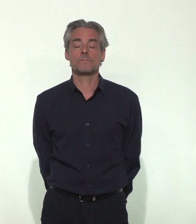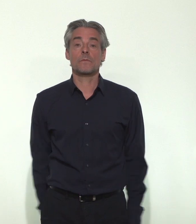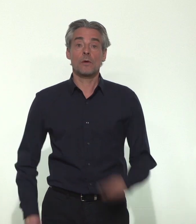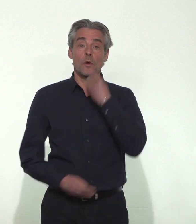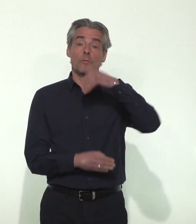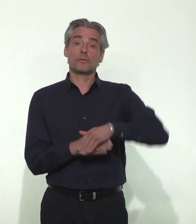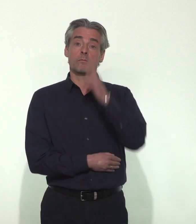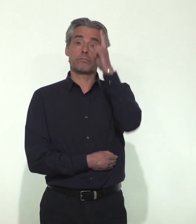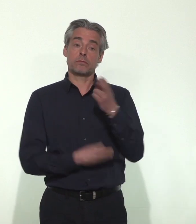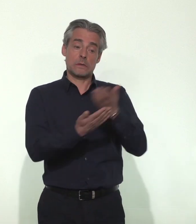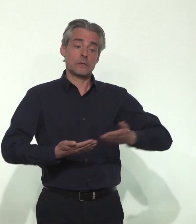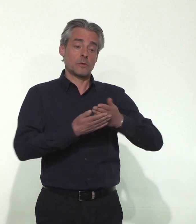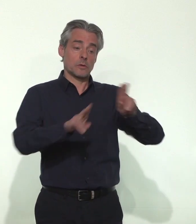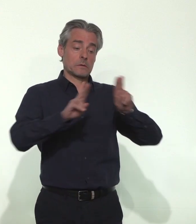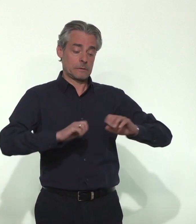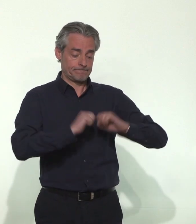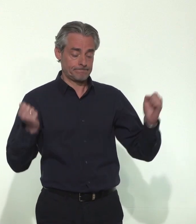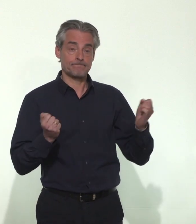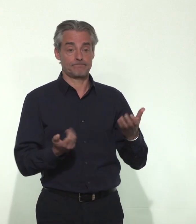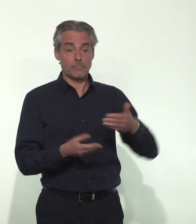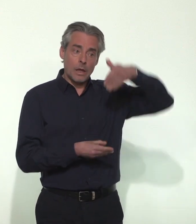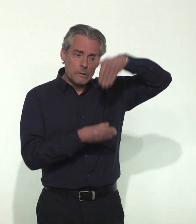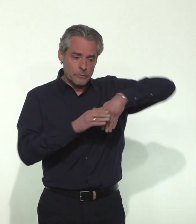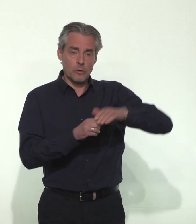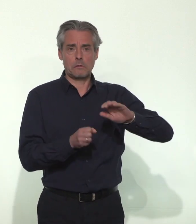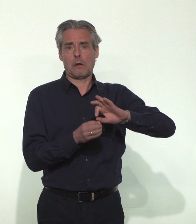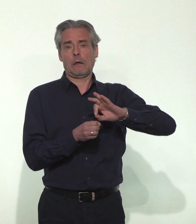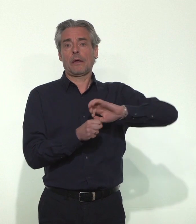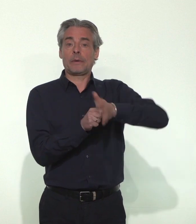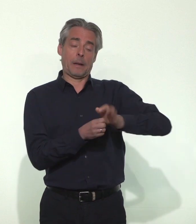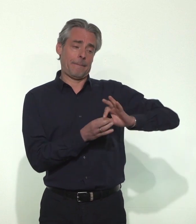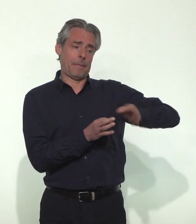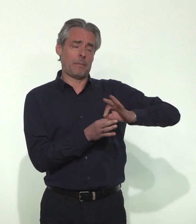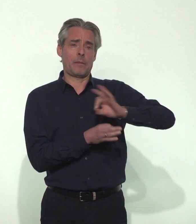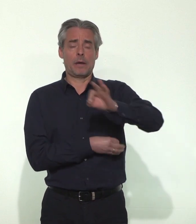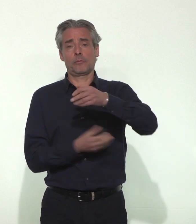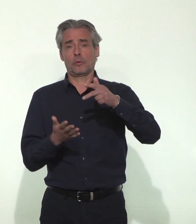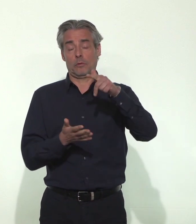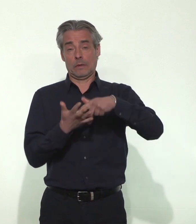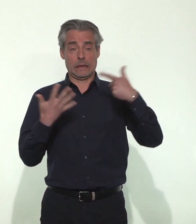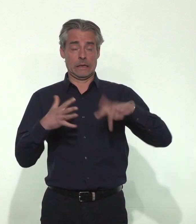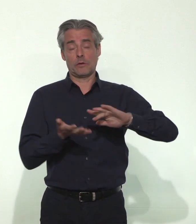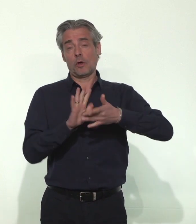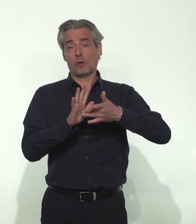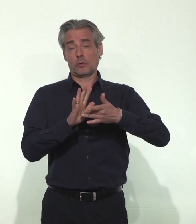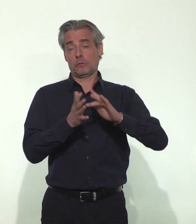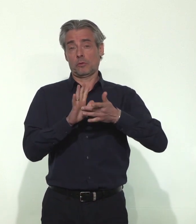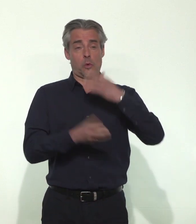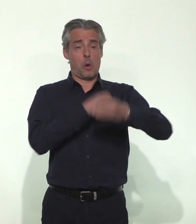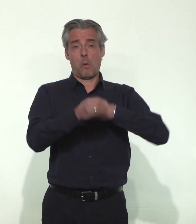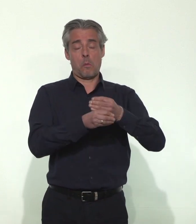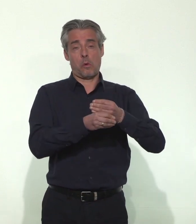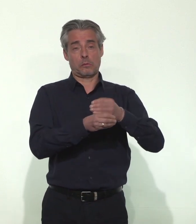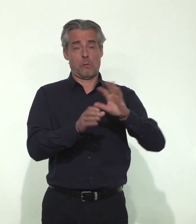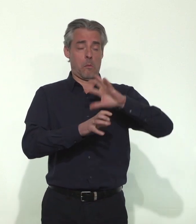Bonsoir, je commence par la situation internationale marquée par cette pandémie de Covid-19 qui touche l'ensemble des